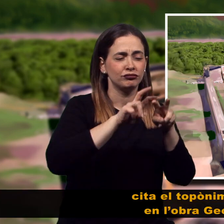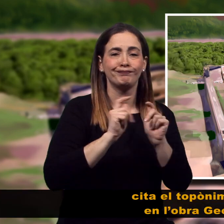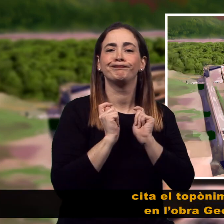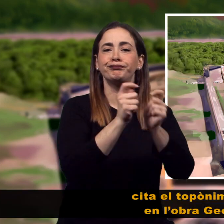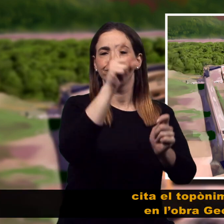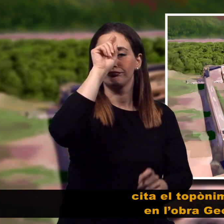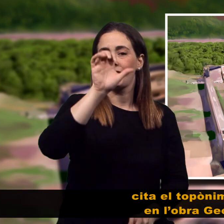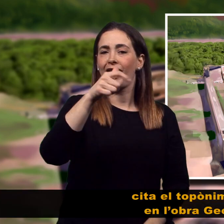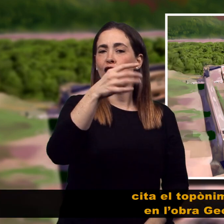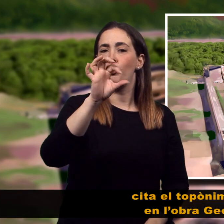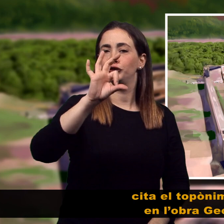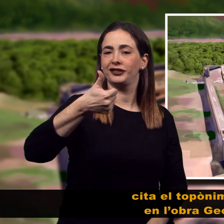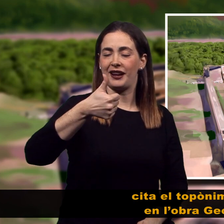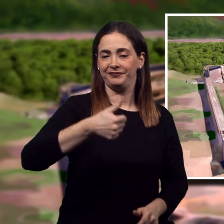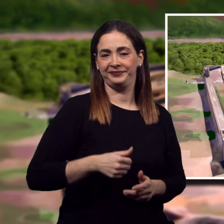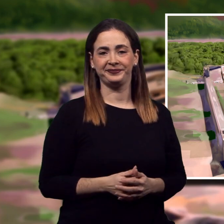Geografia.